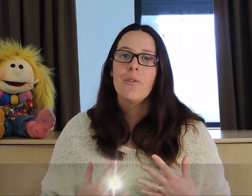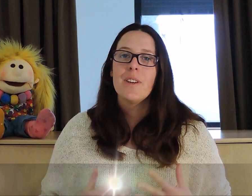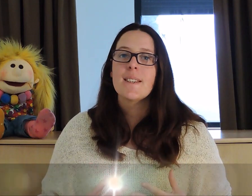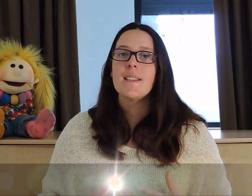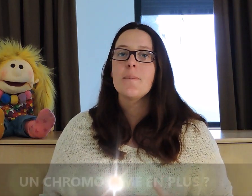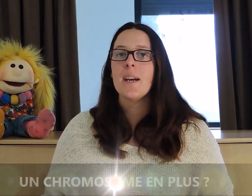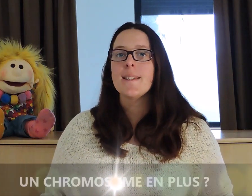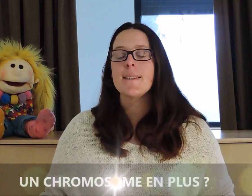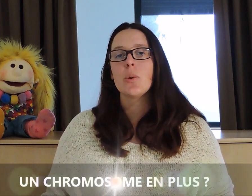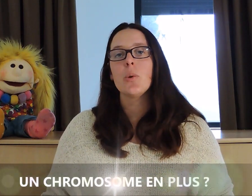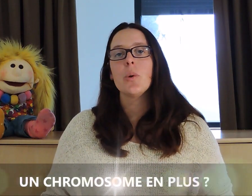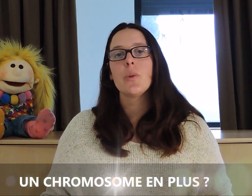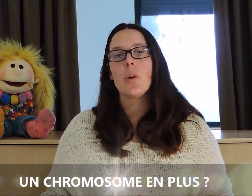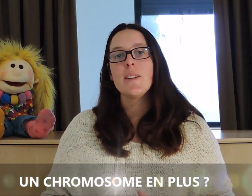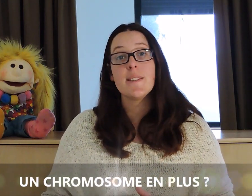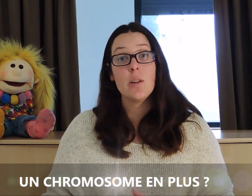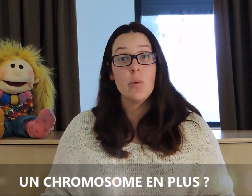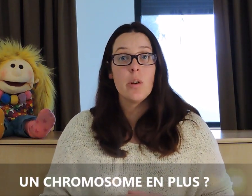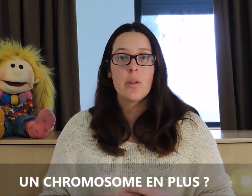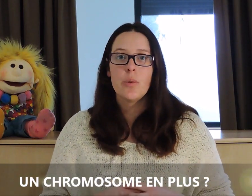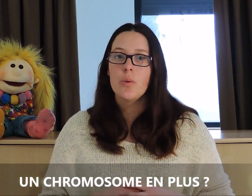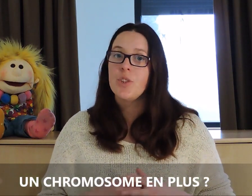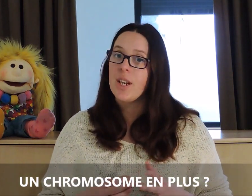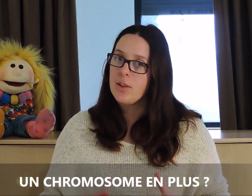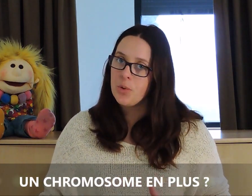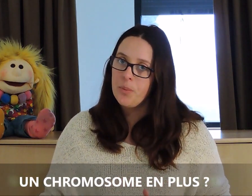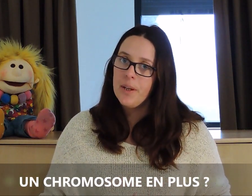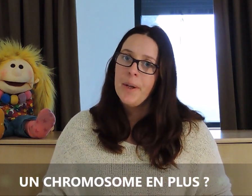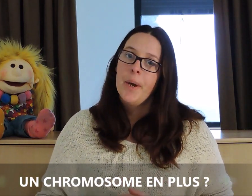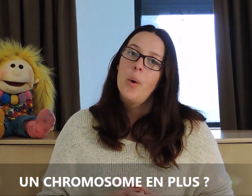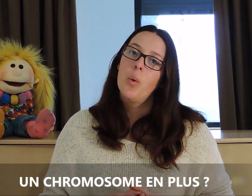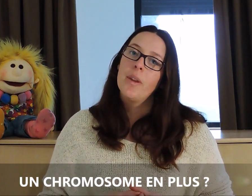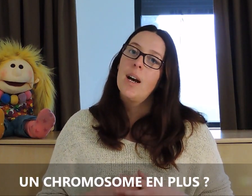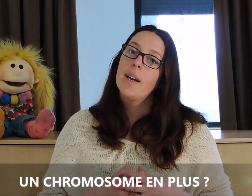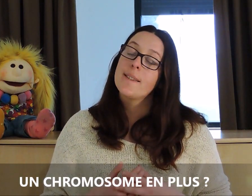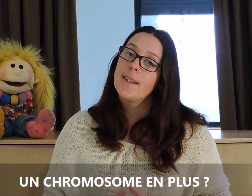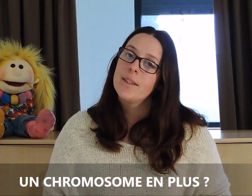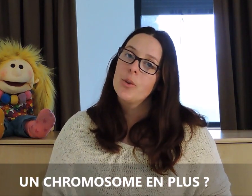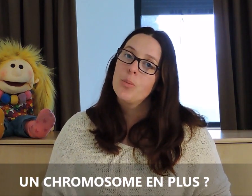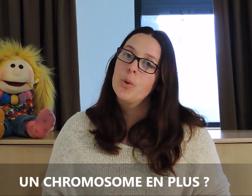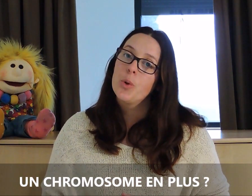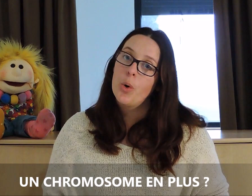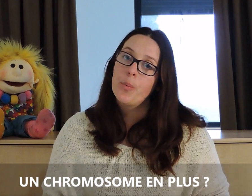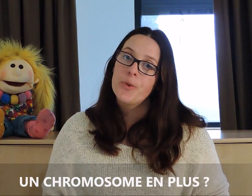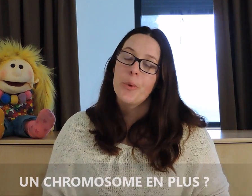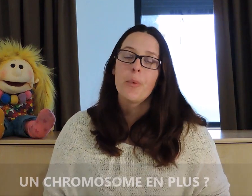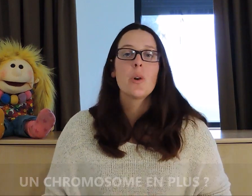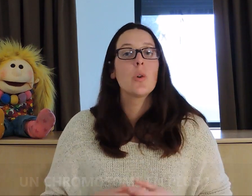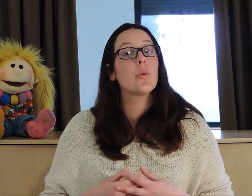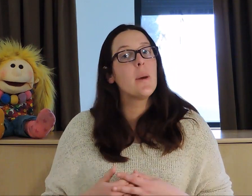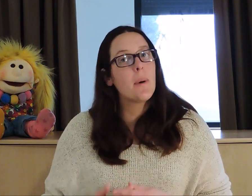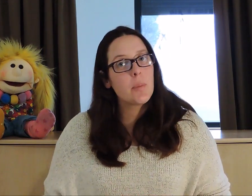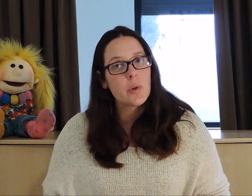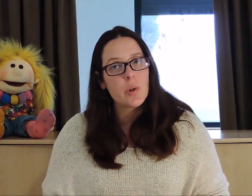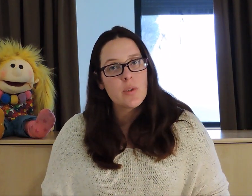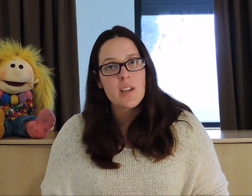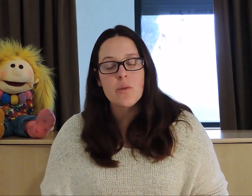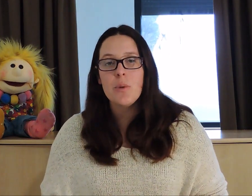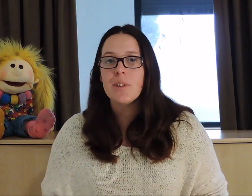Alors en fait, ce qui se passe, c'est que dans les cellules de chaque être humain, on a un certain nombre de chromosomes. Quand on n'est pas porteur de trisomie